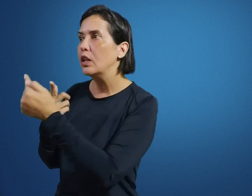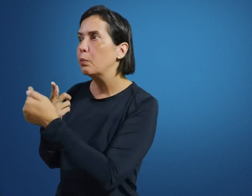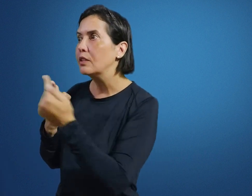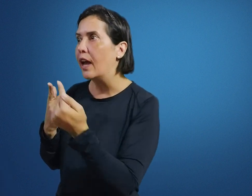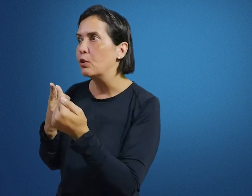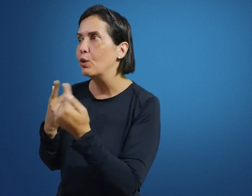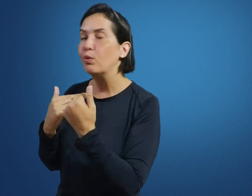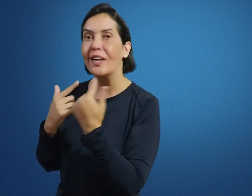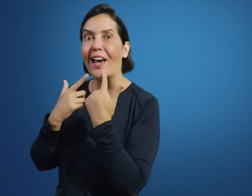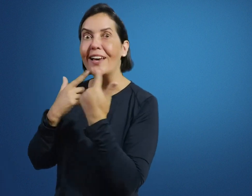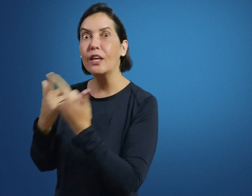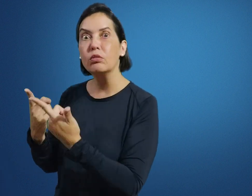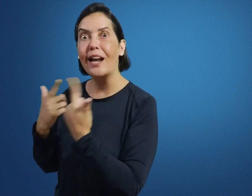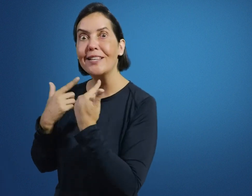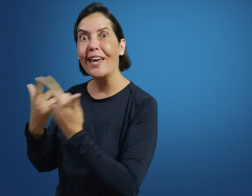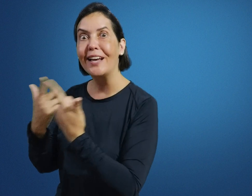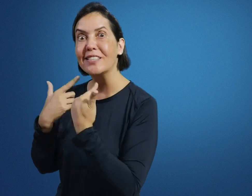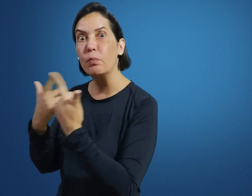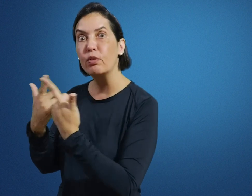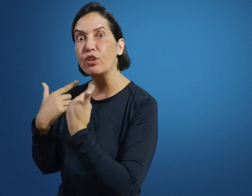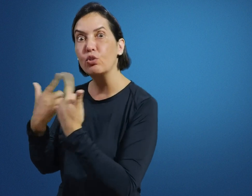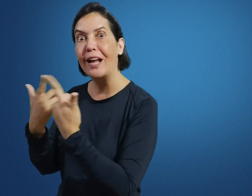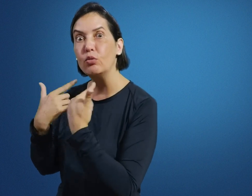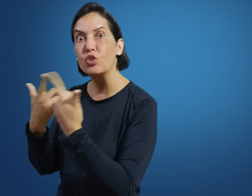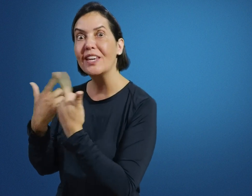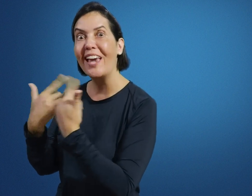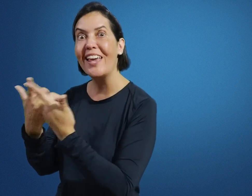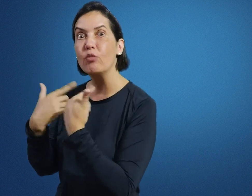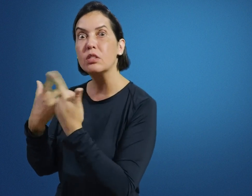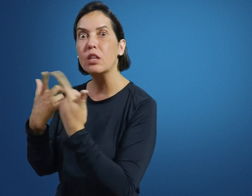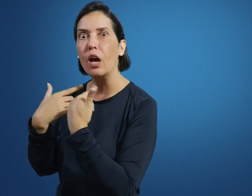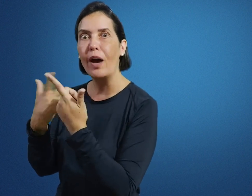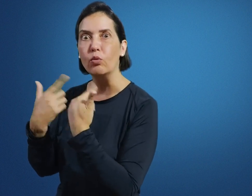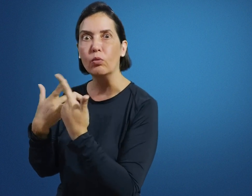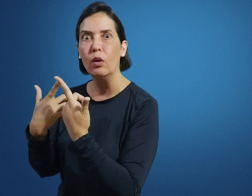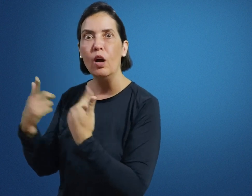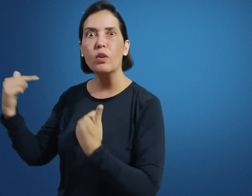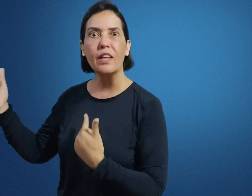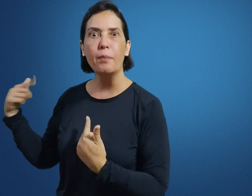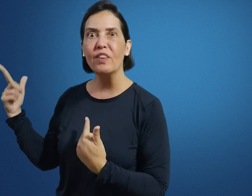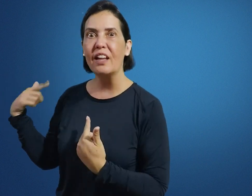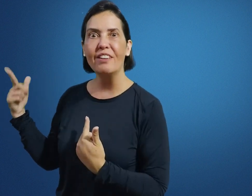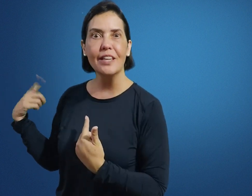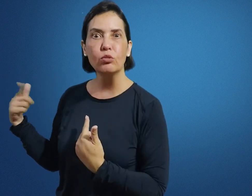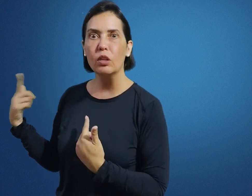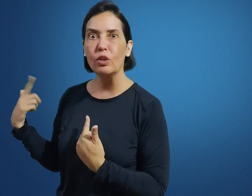olhando para o intérprete, por quê? Aquilo traz a relação professor-aluno de que ele é o seu aluno. O intérprete vai estar fazendo toda a